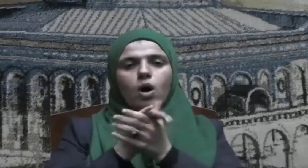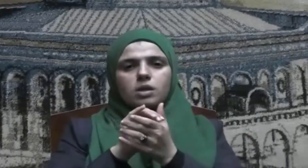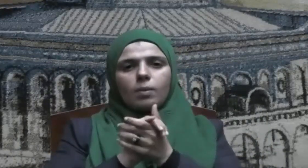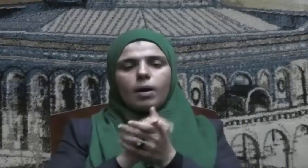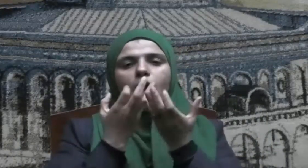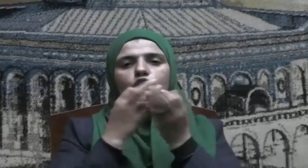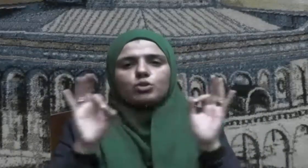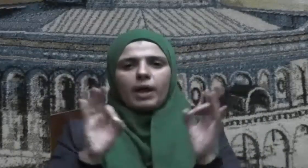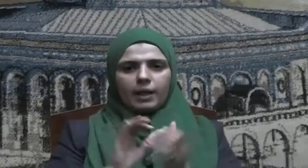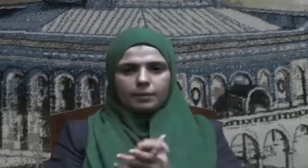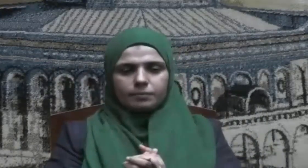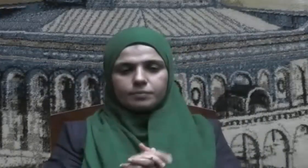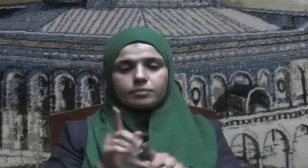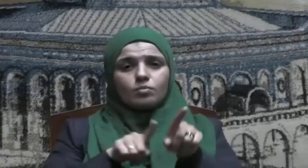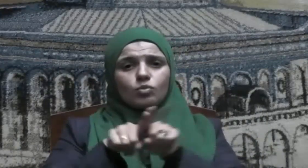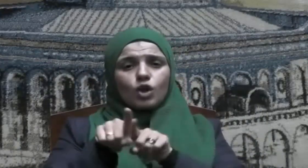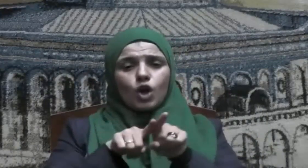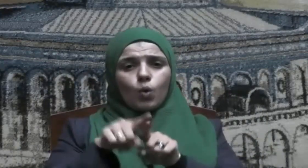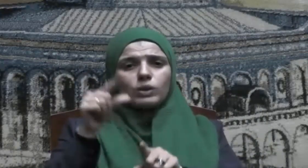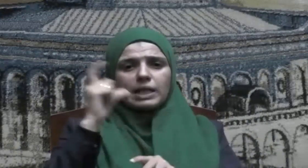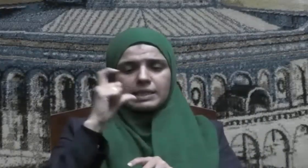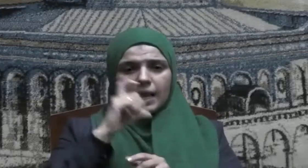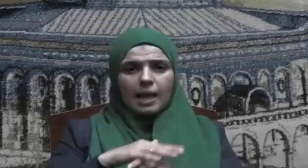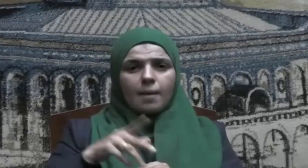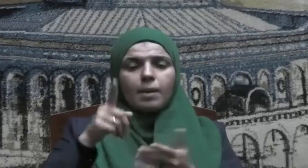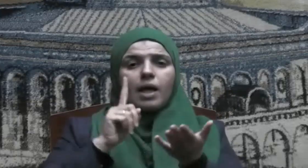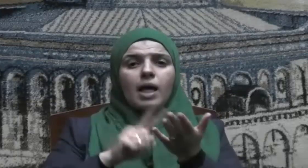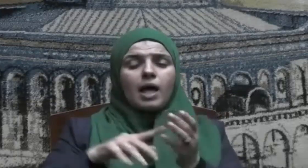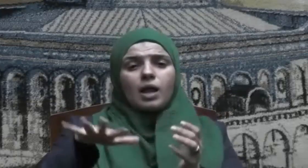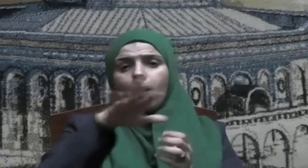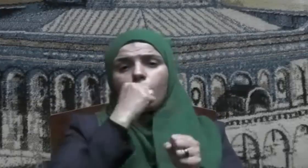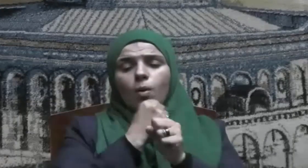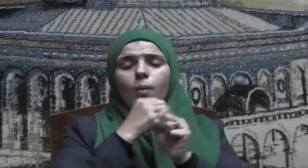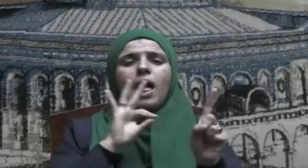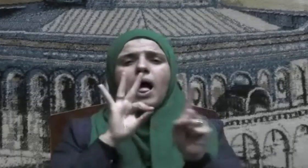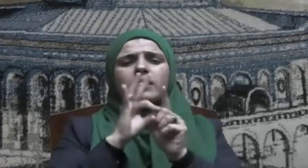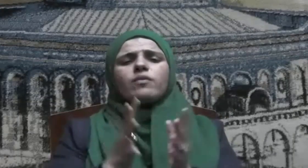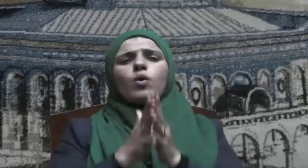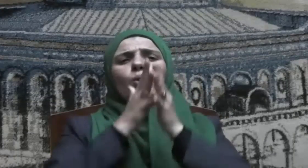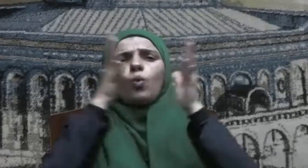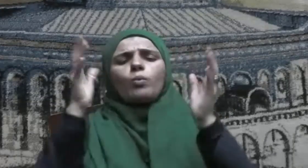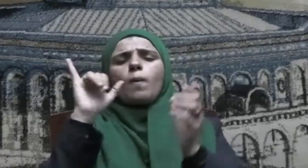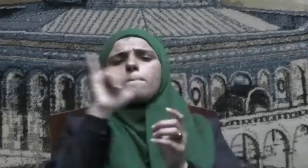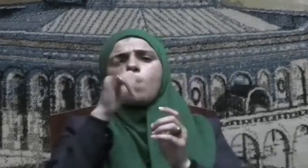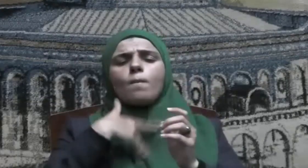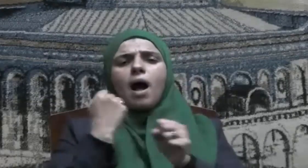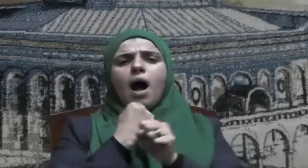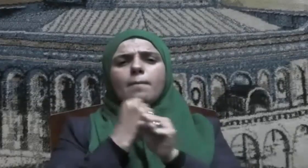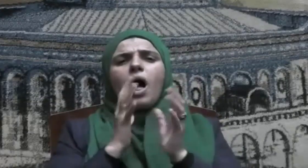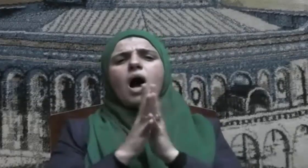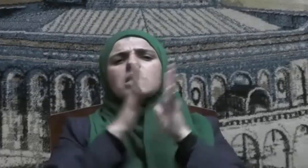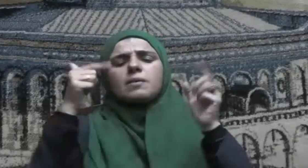أجمعين إخوة الإسلام إن أمور الأهداف الكبرى ونيل الغايات العظمى في هذه الحياة